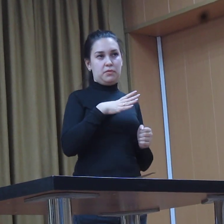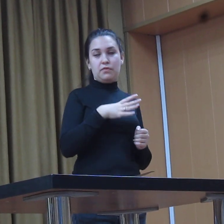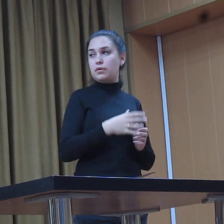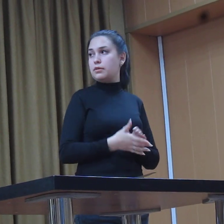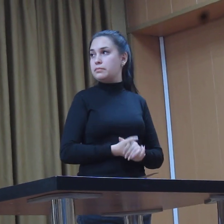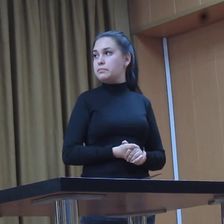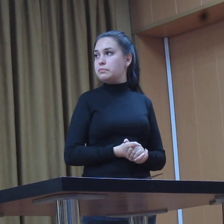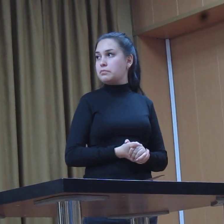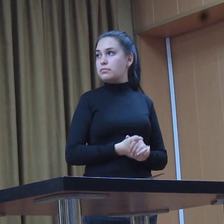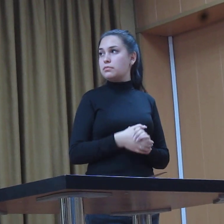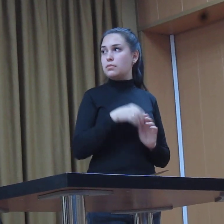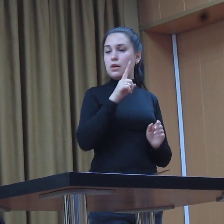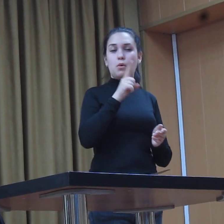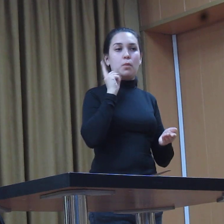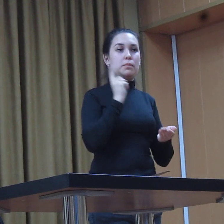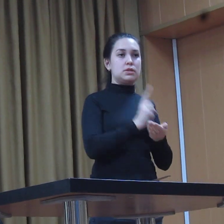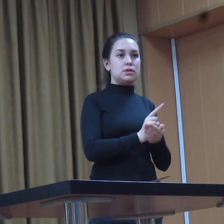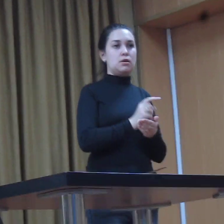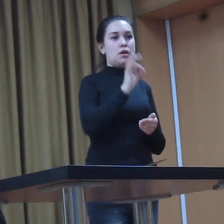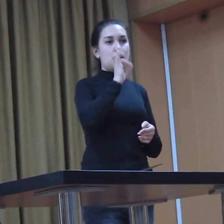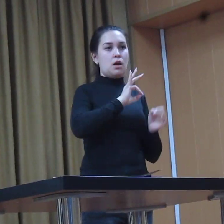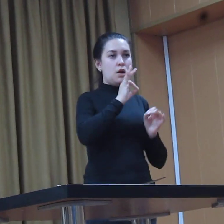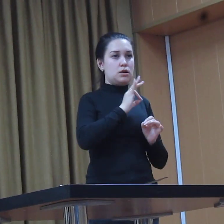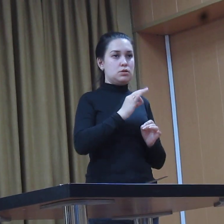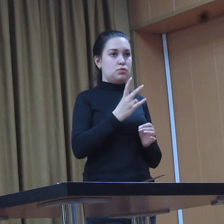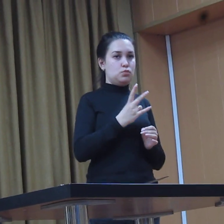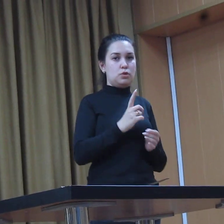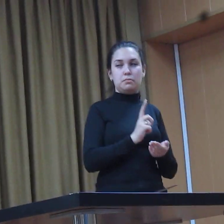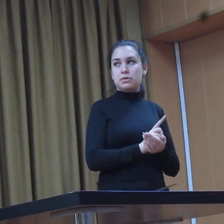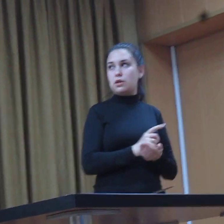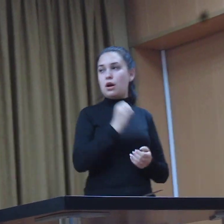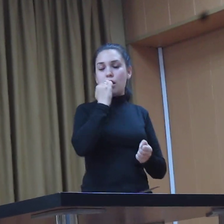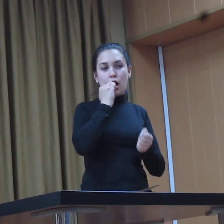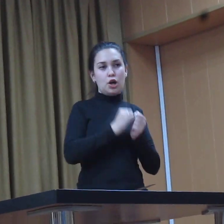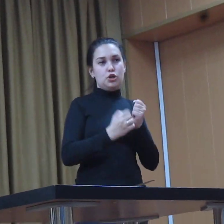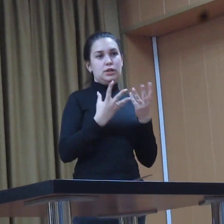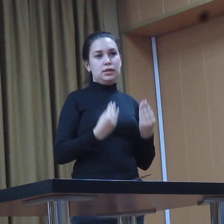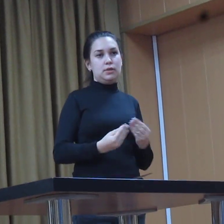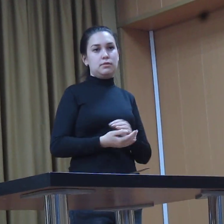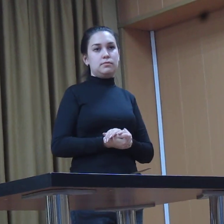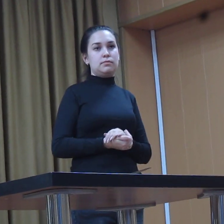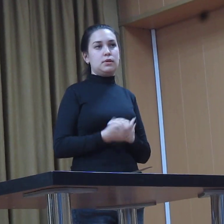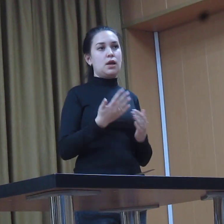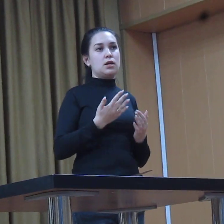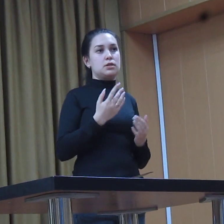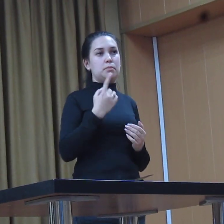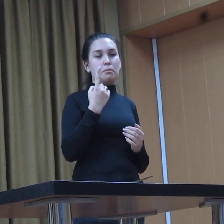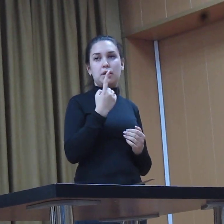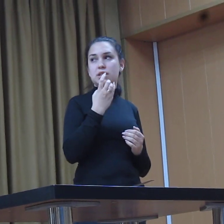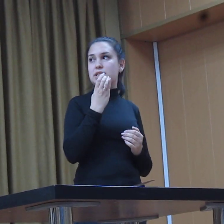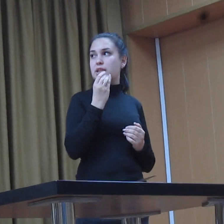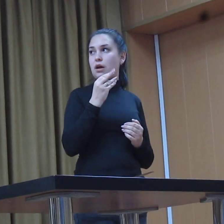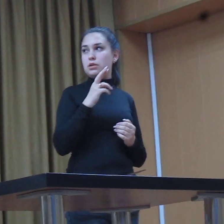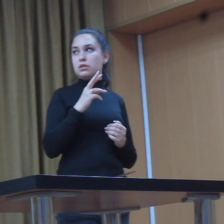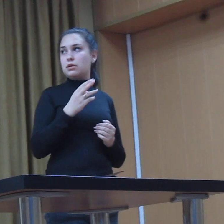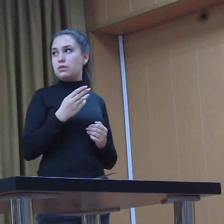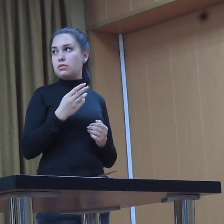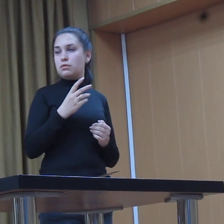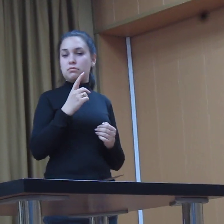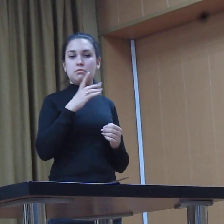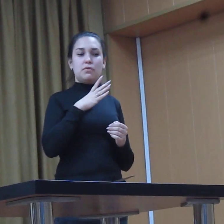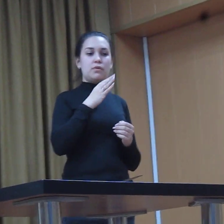Вот. Там уже обязательно пить лекарства, каждый день. Если в первой стадии там еще